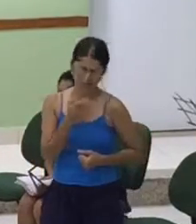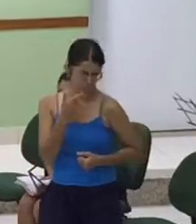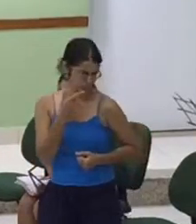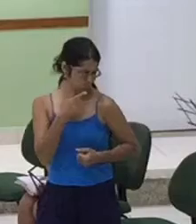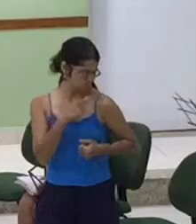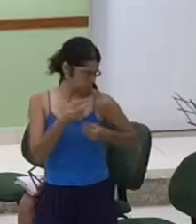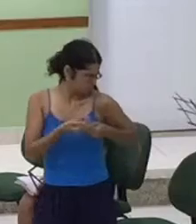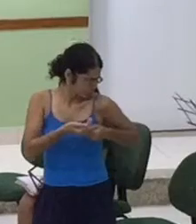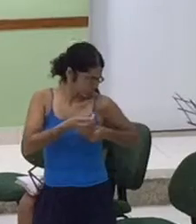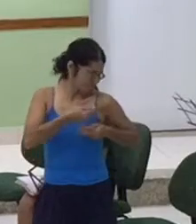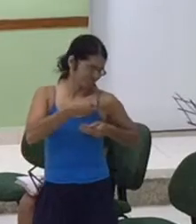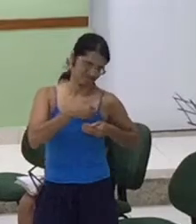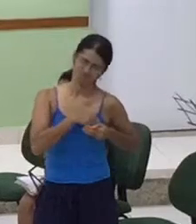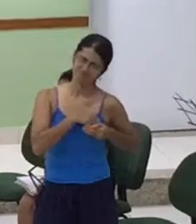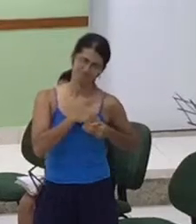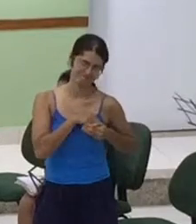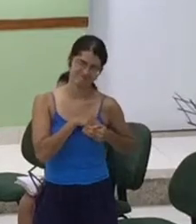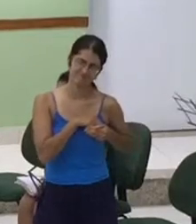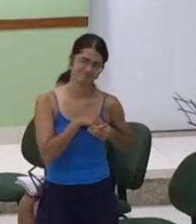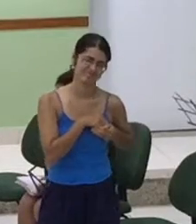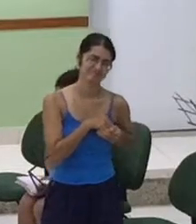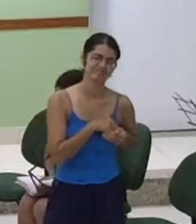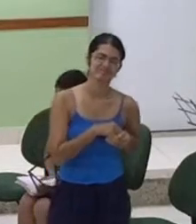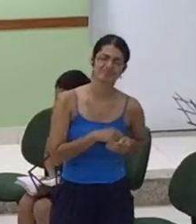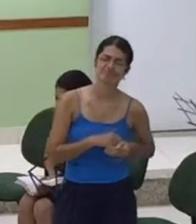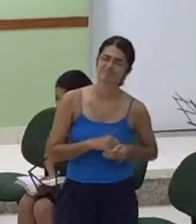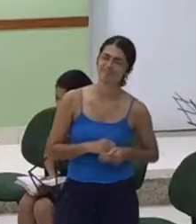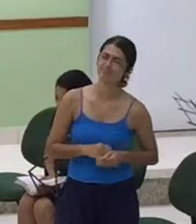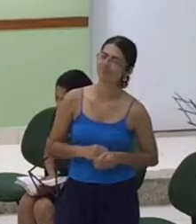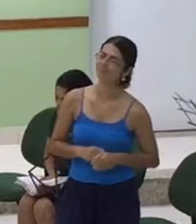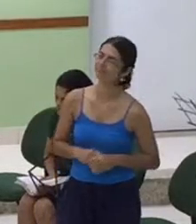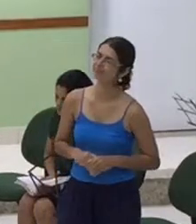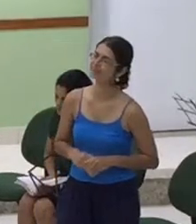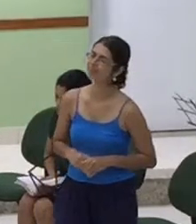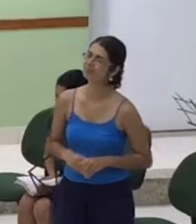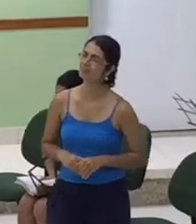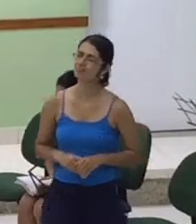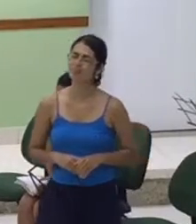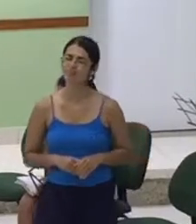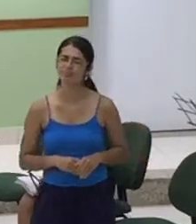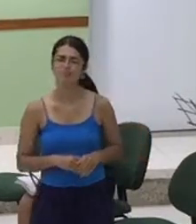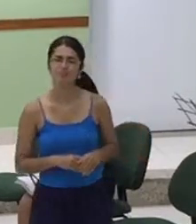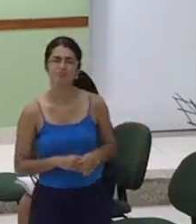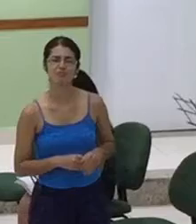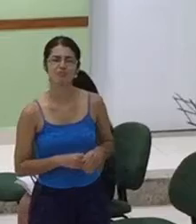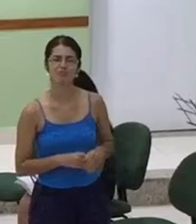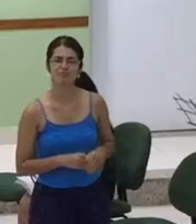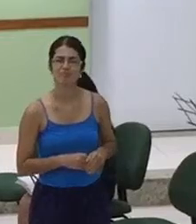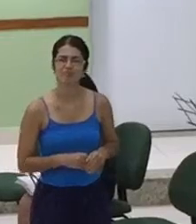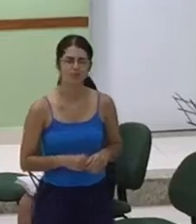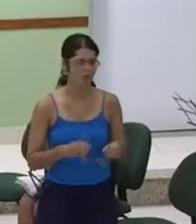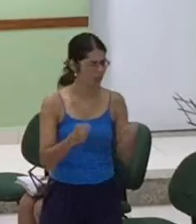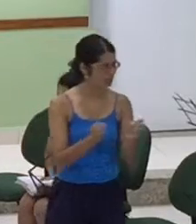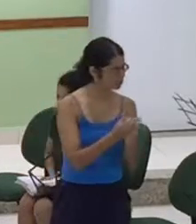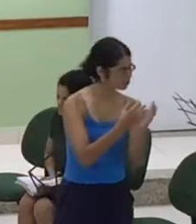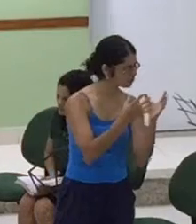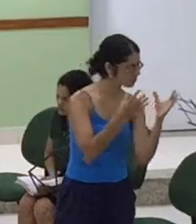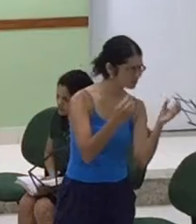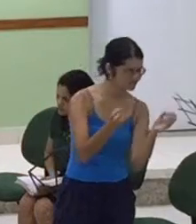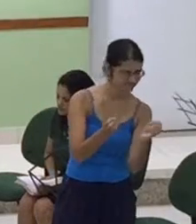maior. Todos me amares e